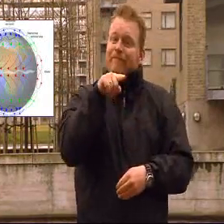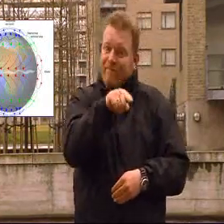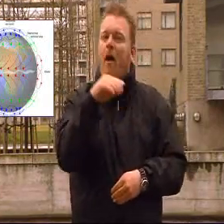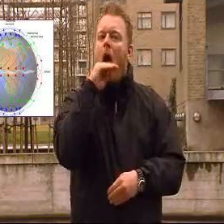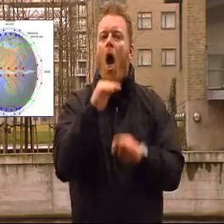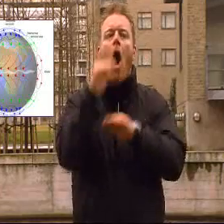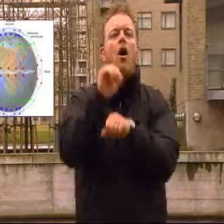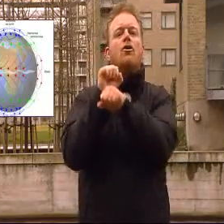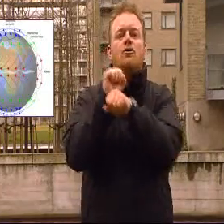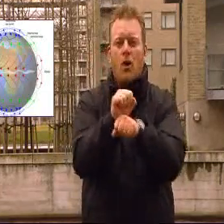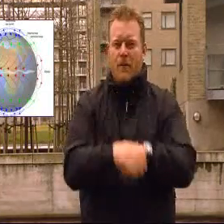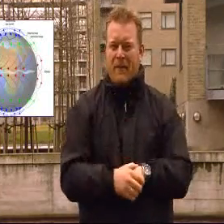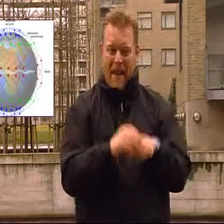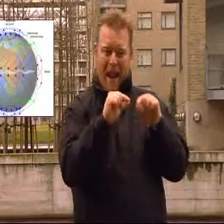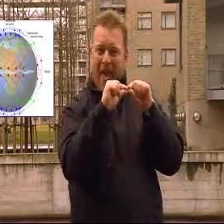Ved ekvator er der oftest lavtryk.